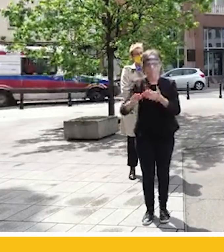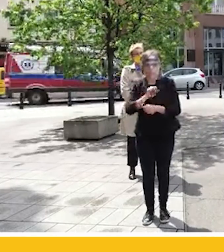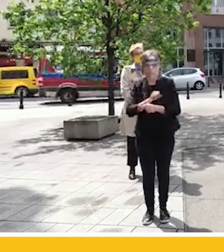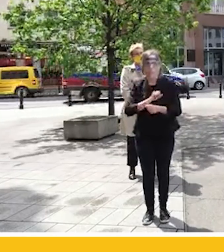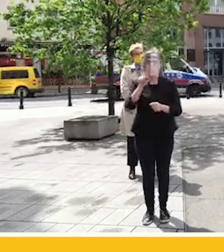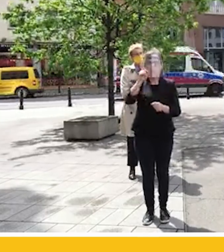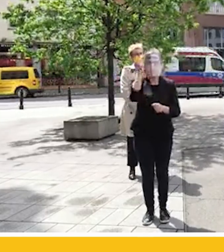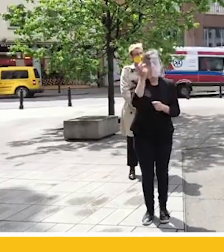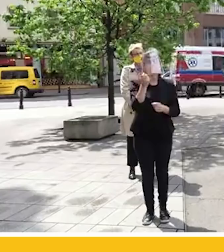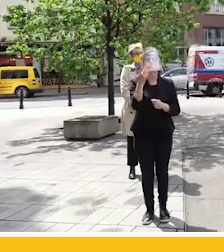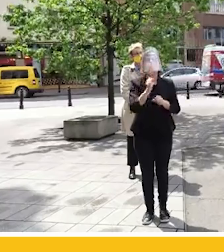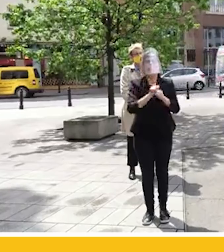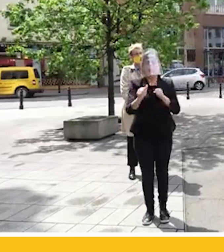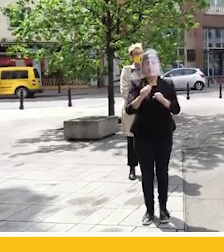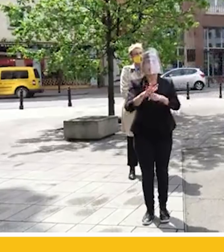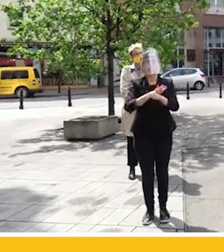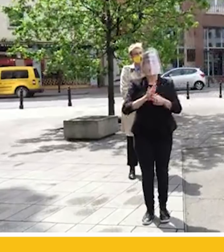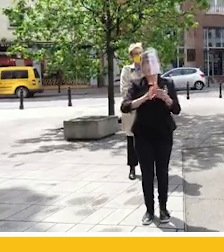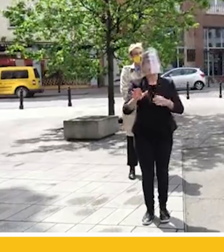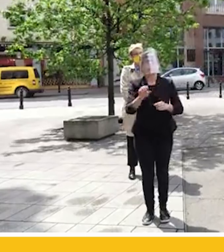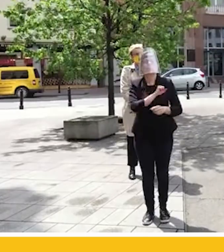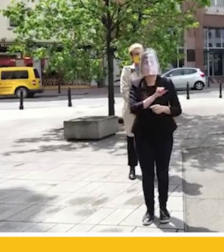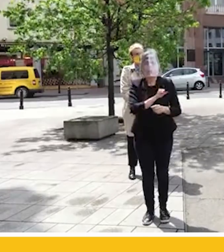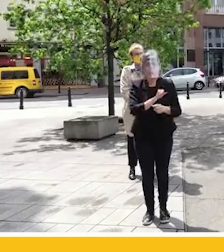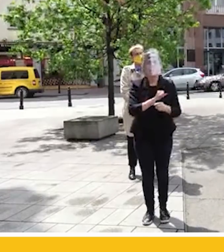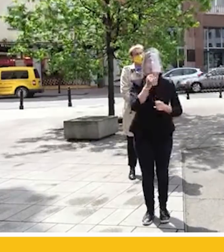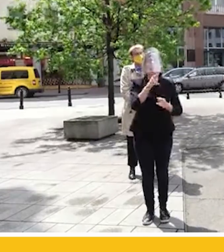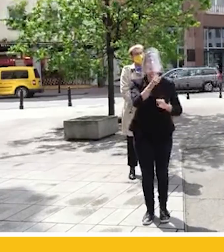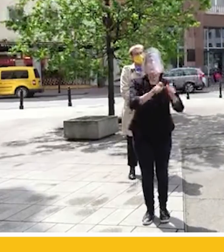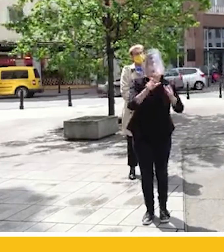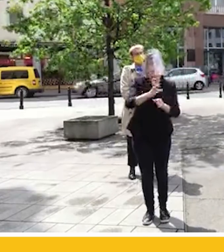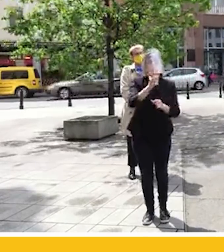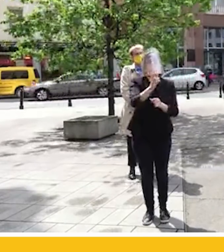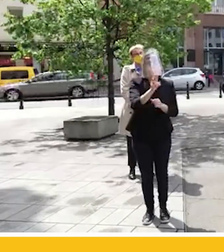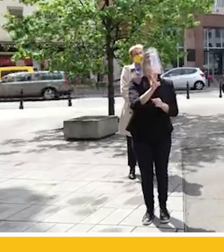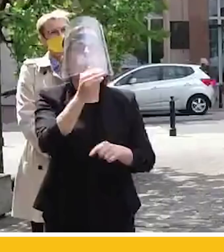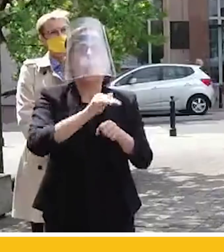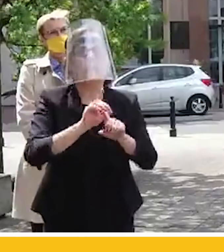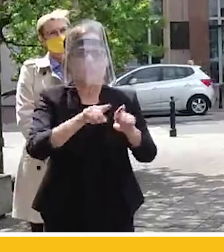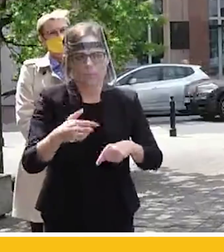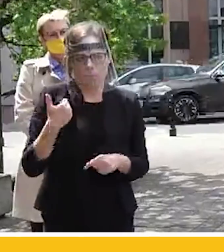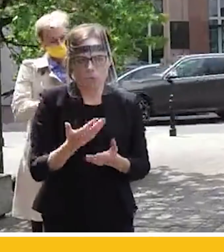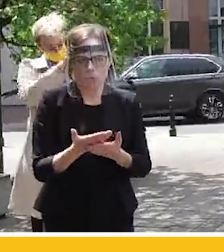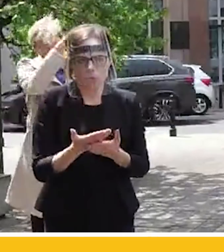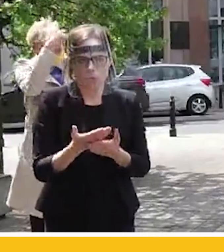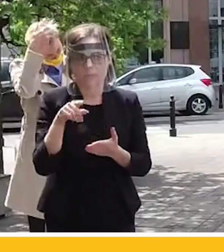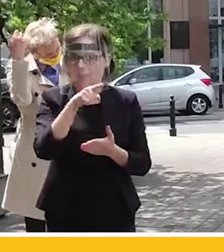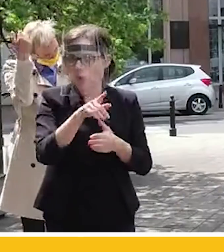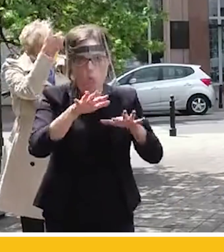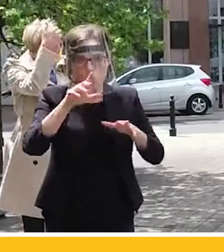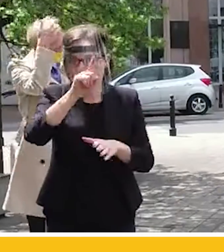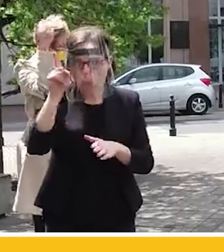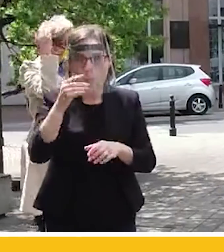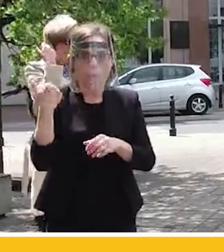skala korona bezrobocia, jeżeli chodzi o osoby, które były zatrudnione na umowę zlecenie. A przecież takich było też